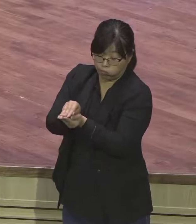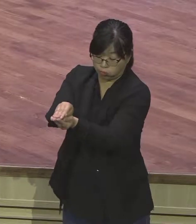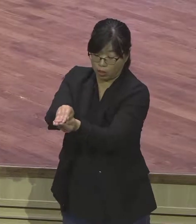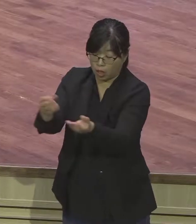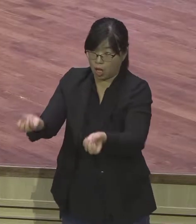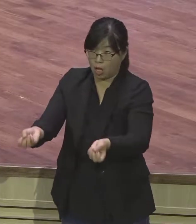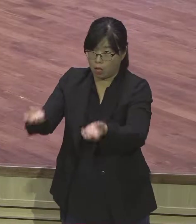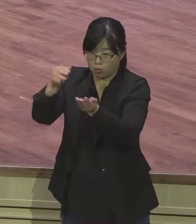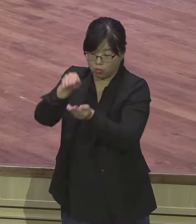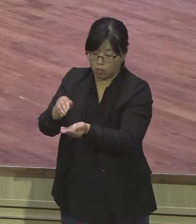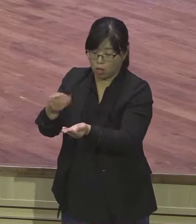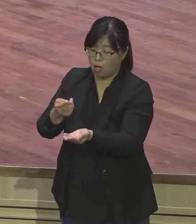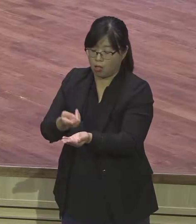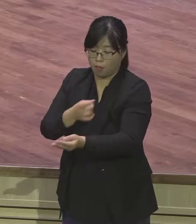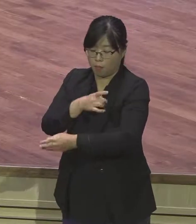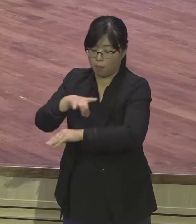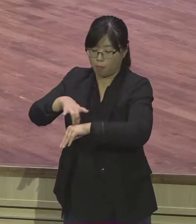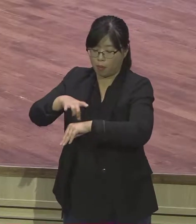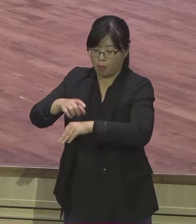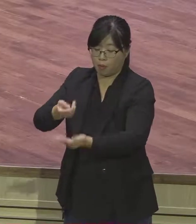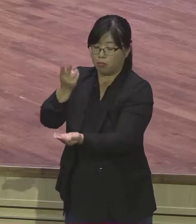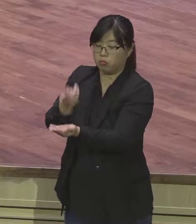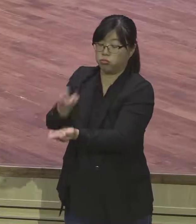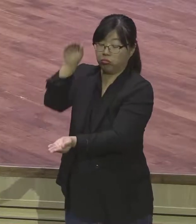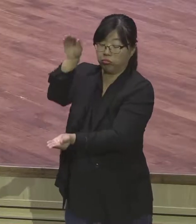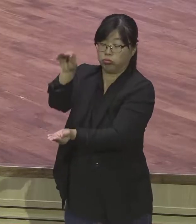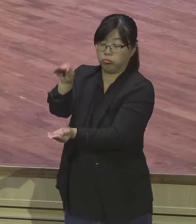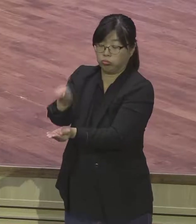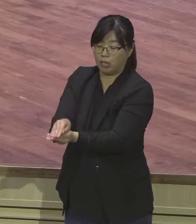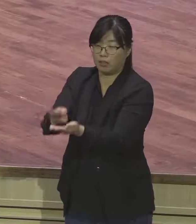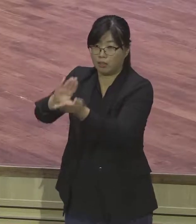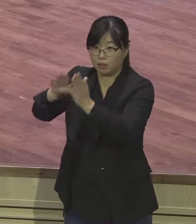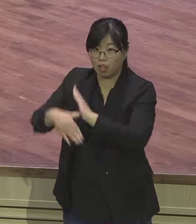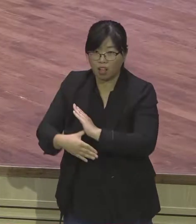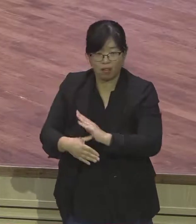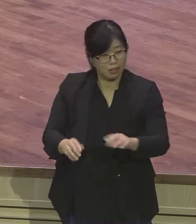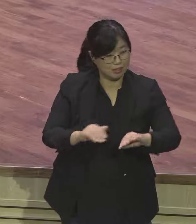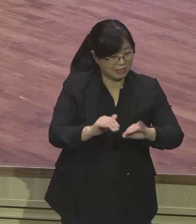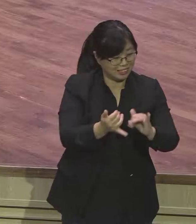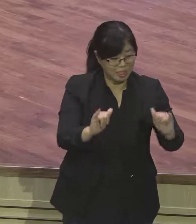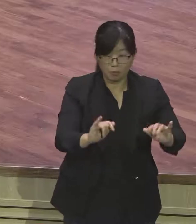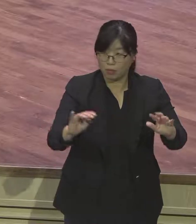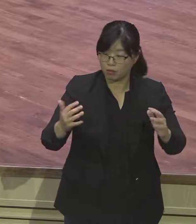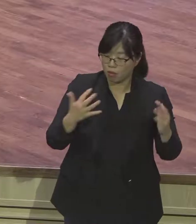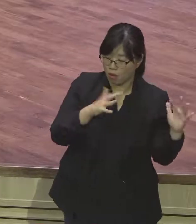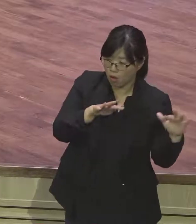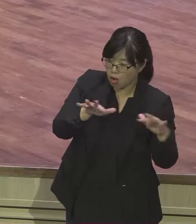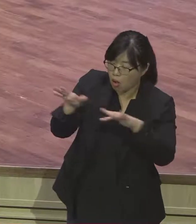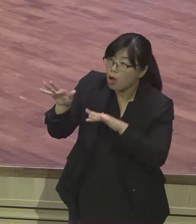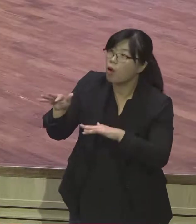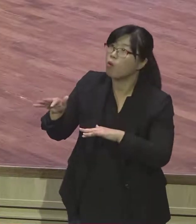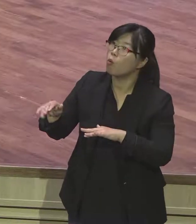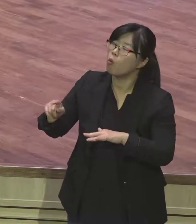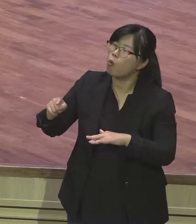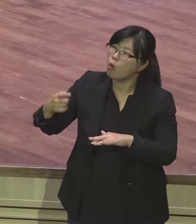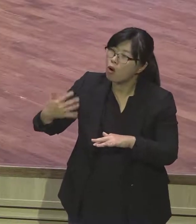캠프였단 말이에요 내 운구를 내 이 해골을 가지고 가라 할 때 이 운구행렬 자체가